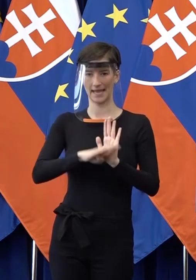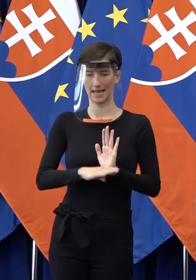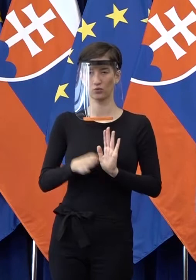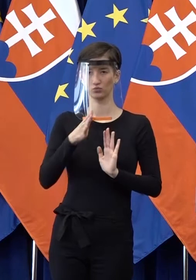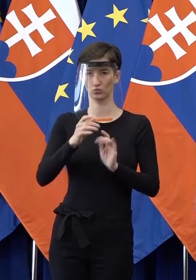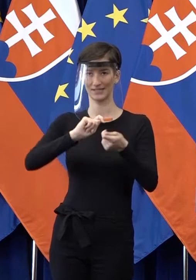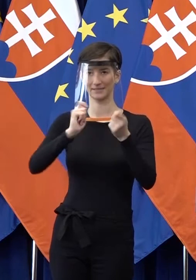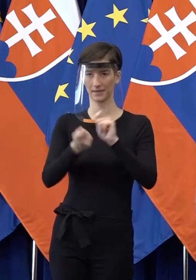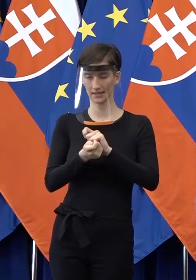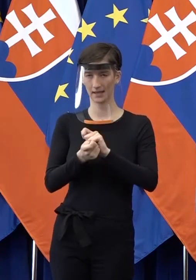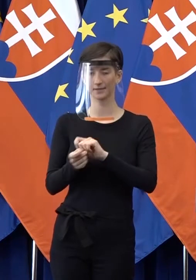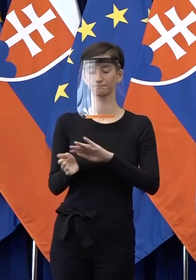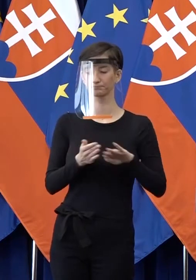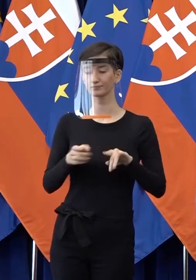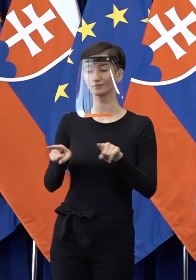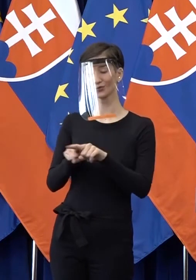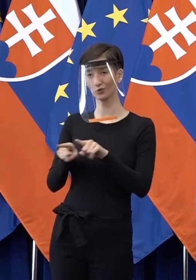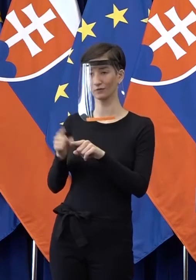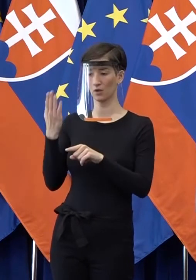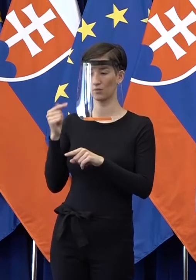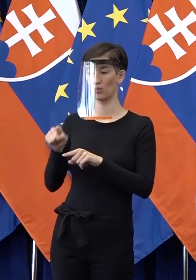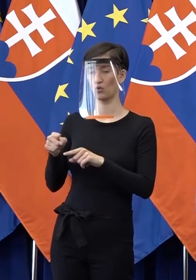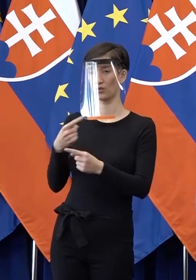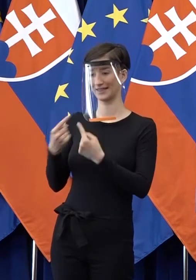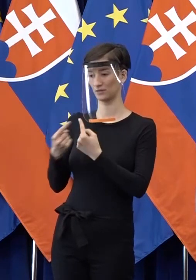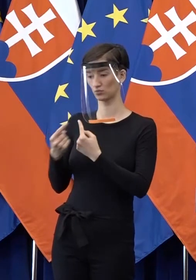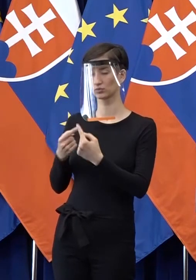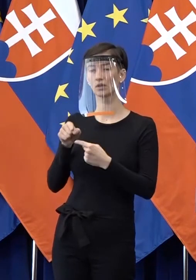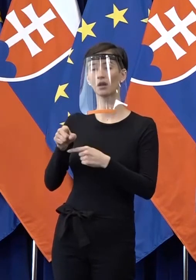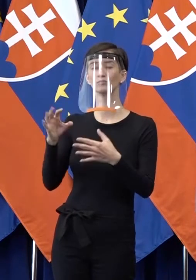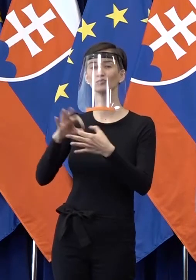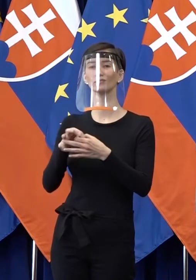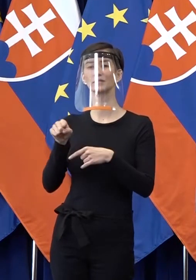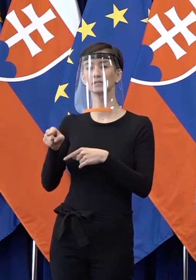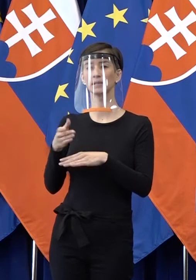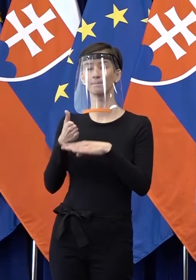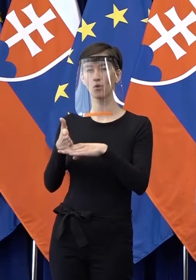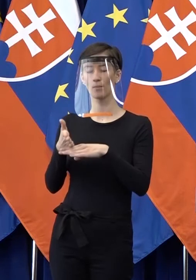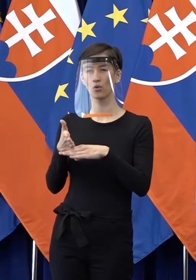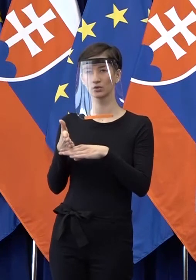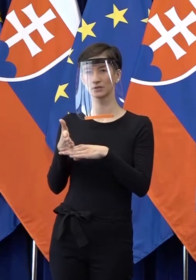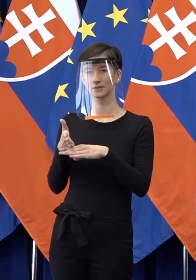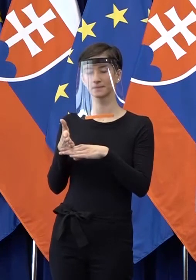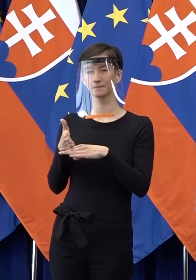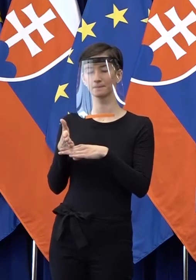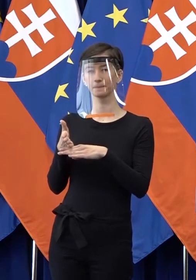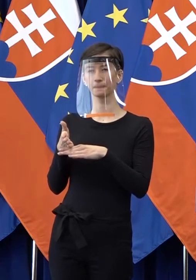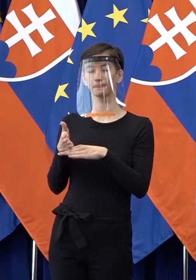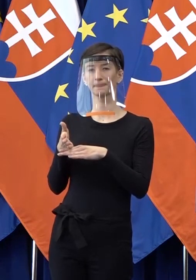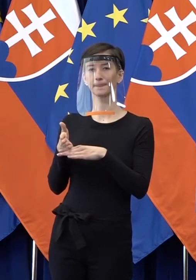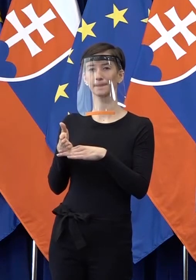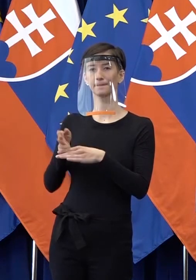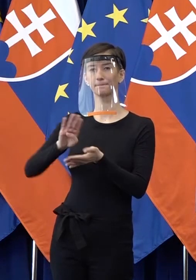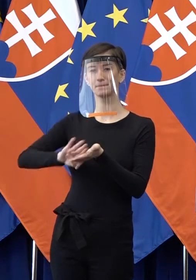paralelne sme otvorili aj diskusie, ako podobnú pomoc alebo nájsť rámec pre podobnú pomoc aj pre